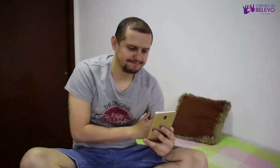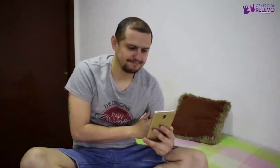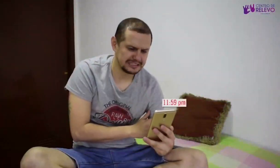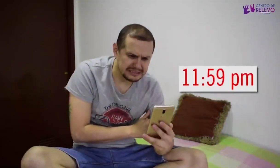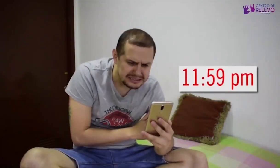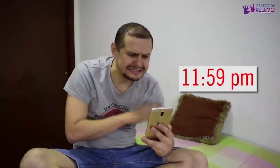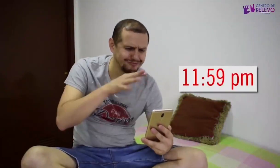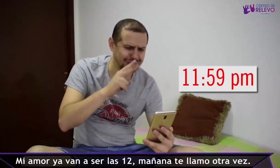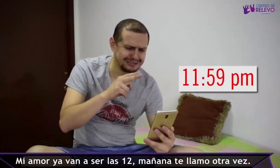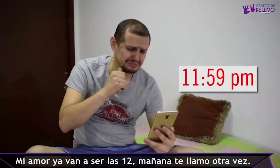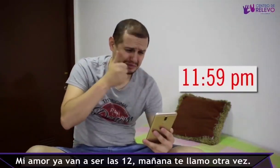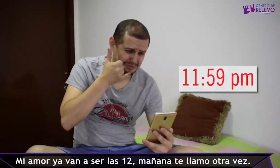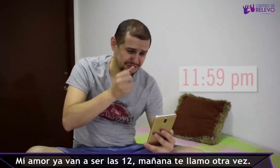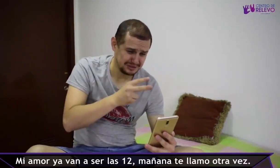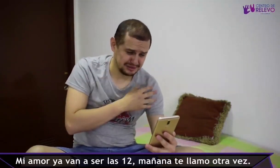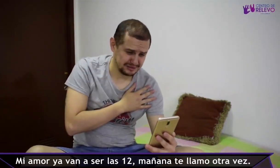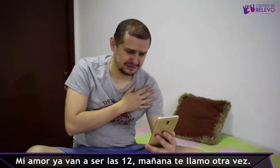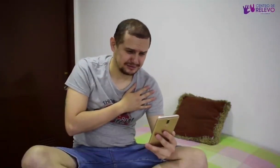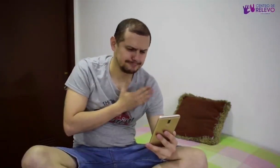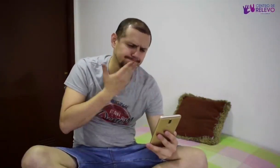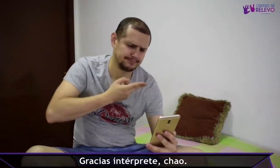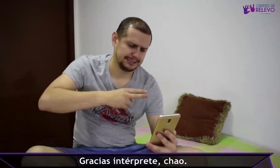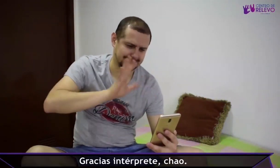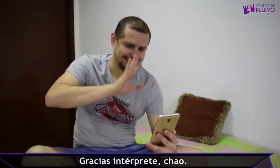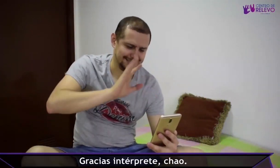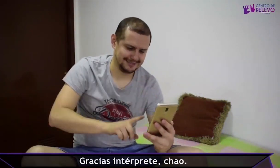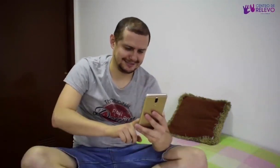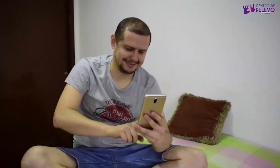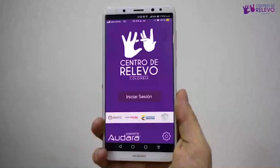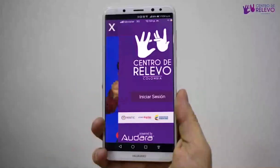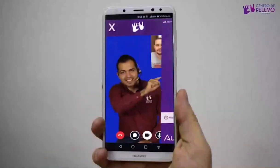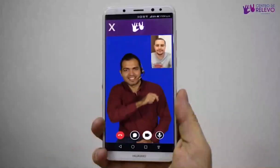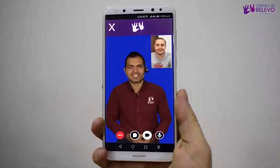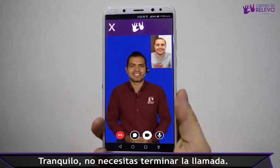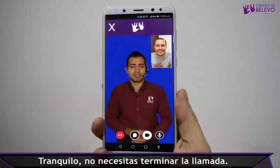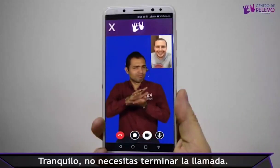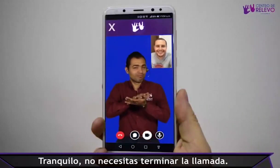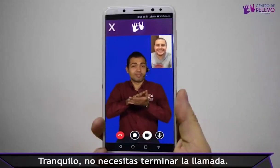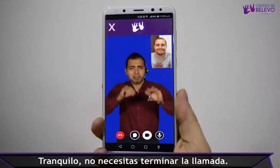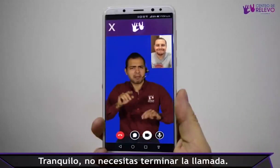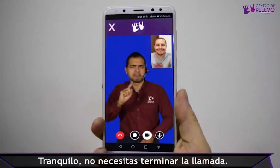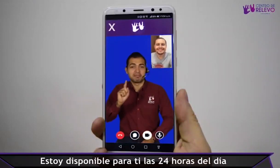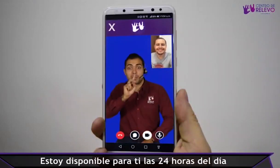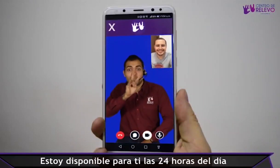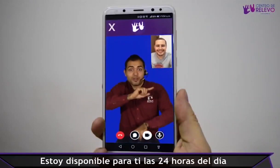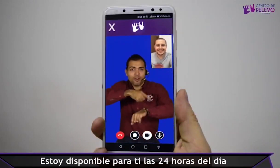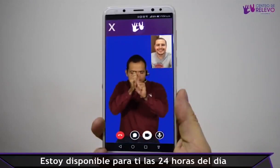mi amor, ya van a ser las 12 mañana te llamo otra vez gracias intérprete chao tranquilo, no necesitas terminar la llamada